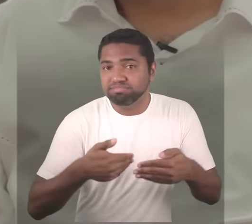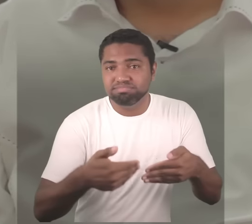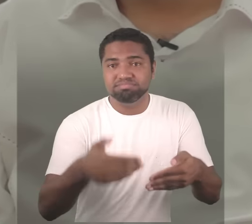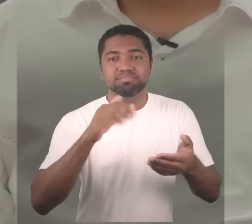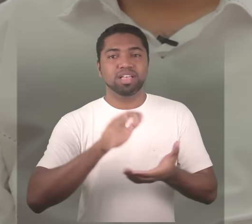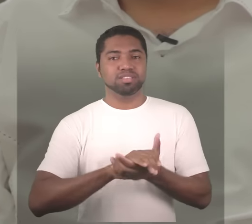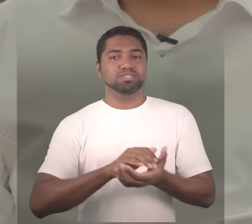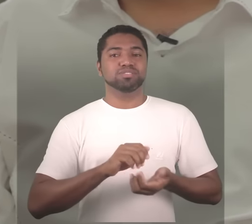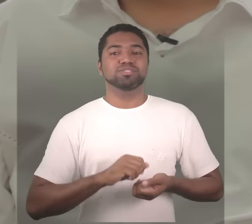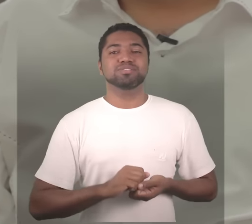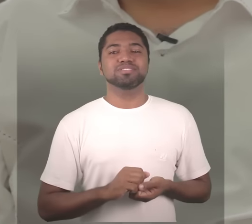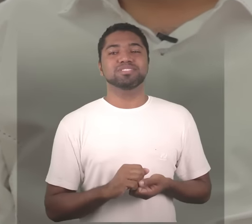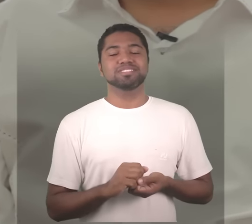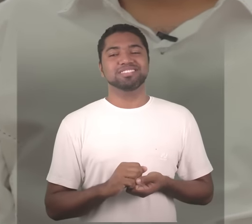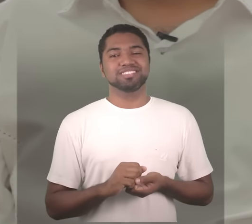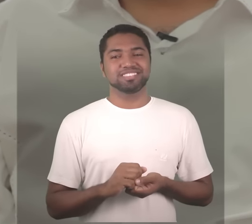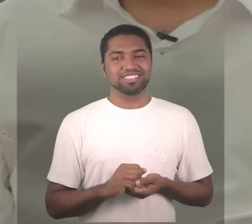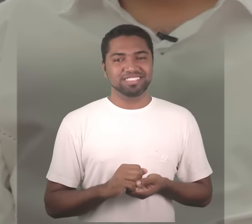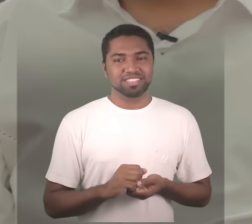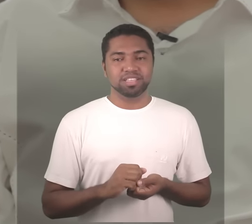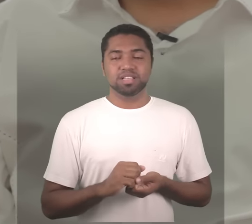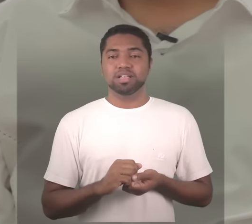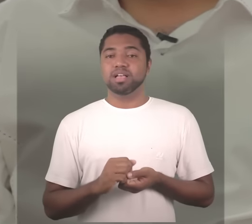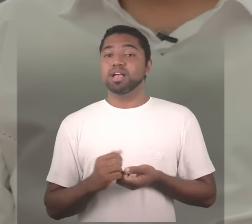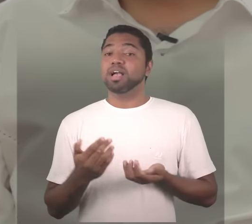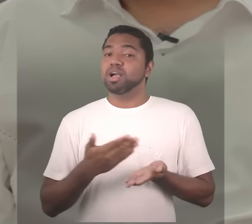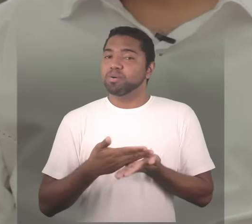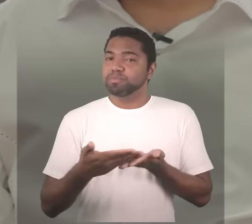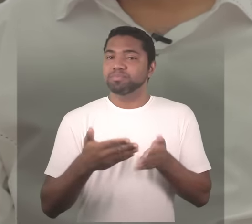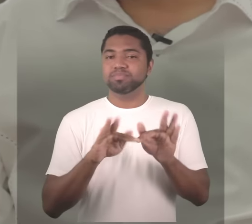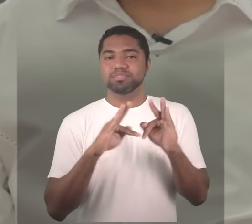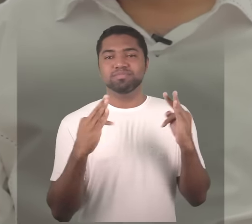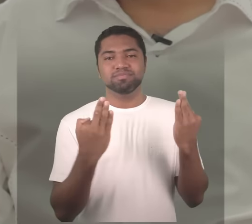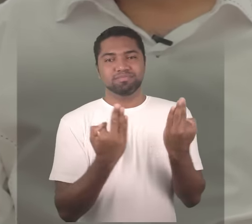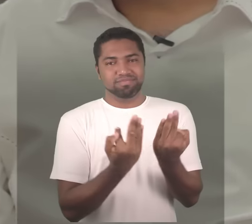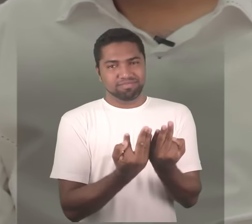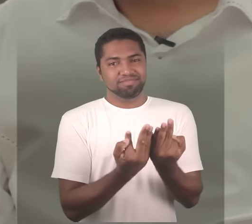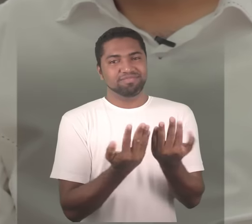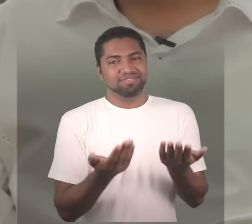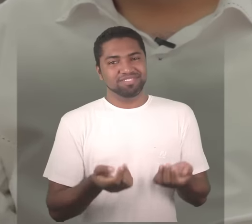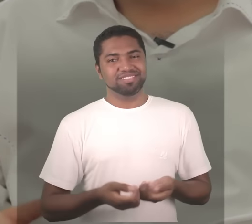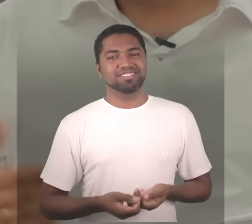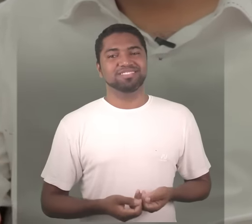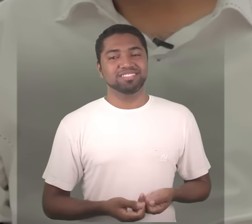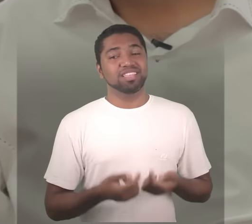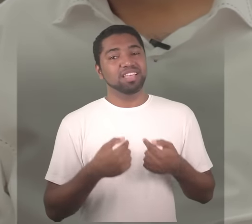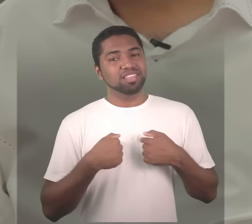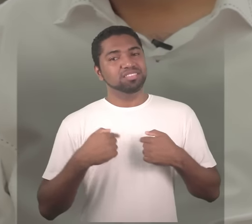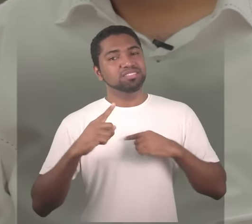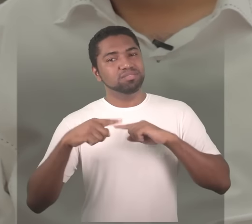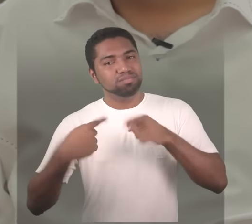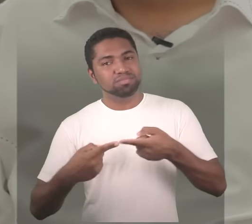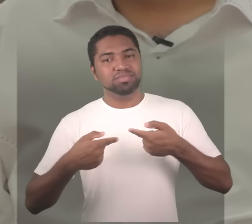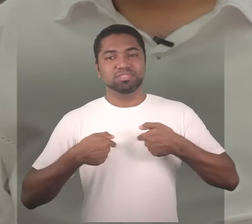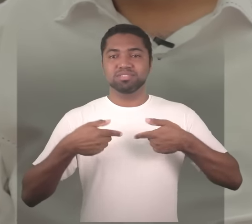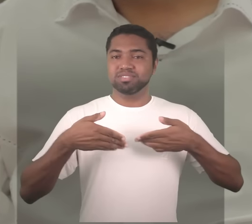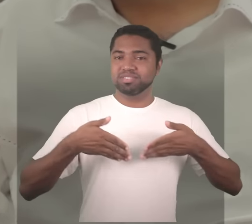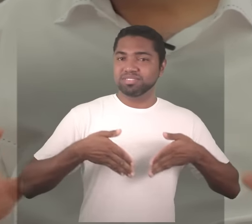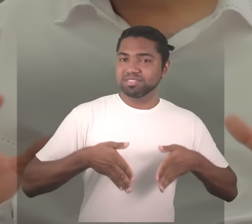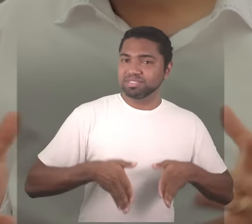e foi o início da nossa família até que eu pudesse nascer e a gente construir